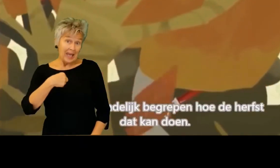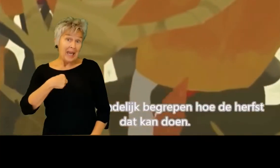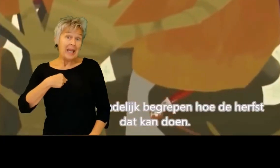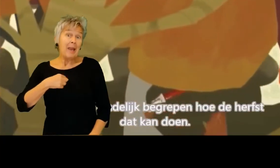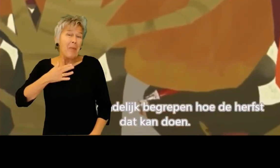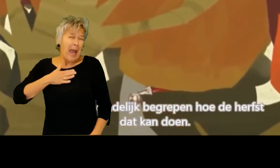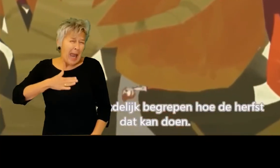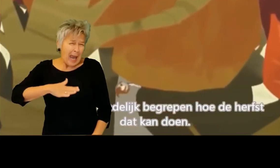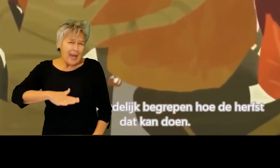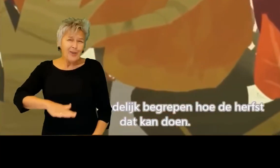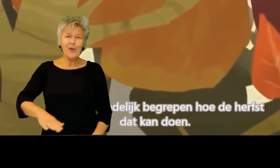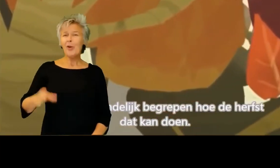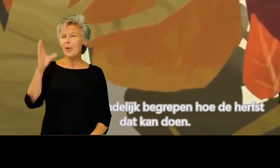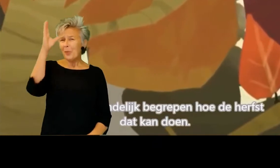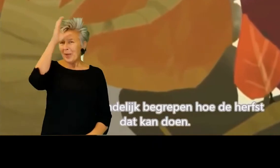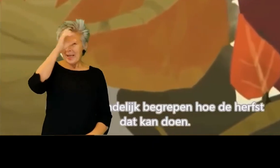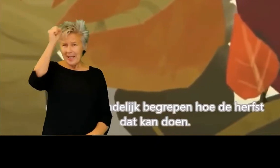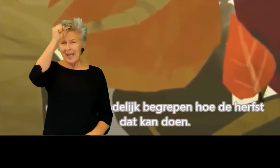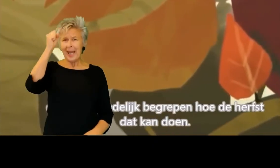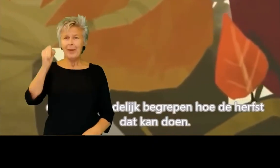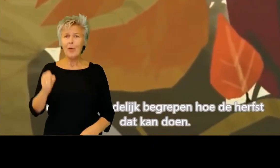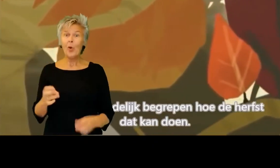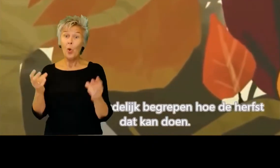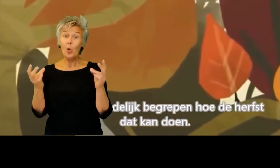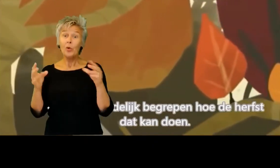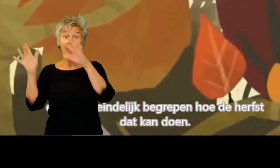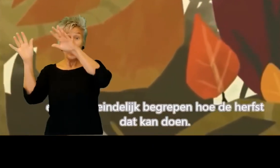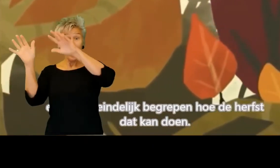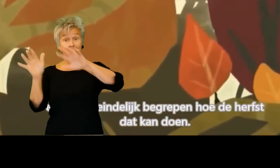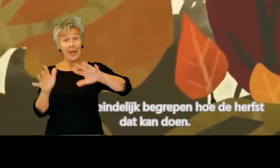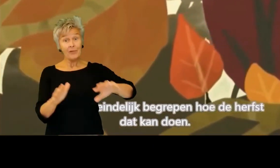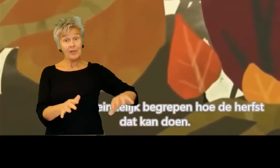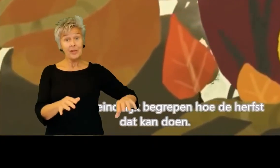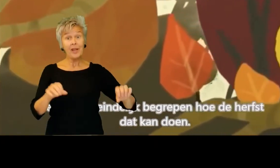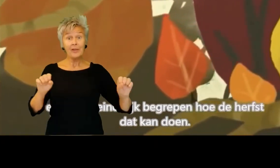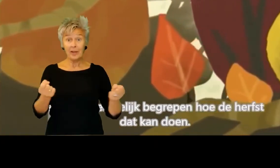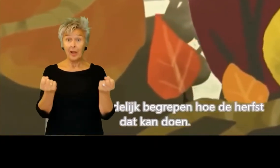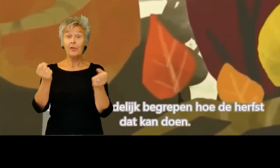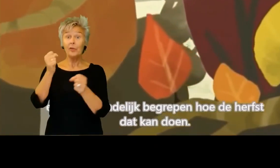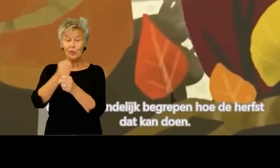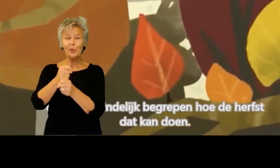En ik heb eindelijk begrepen hoe de herfst dat kan doen.